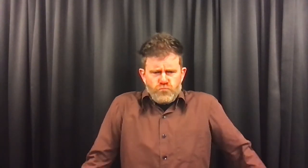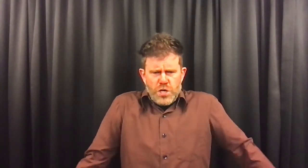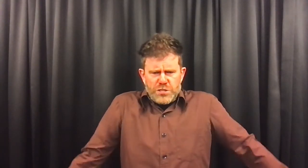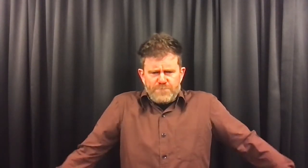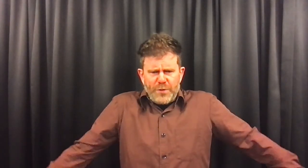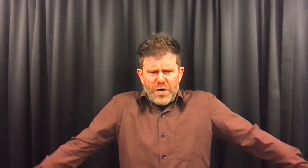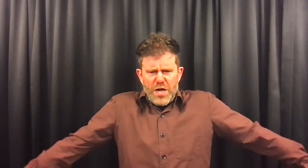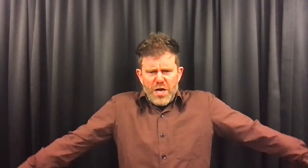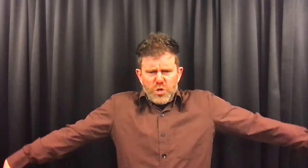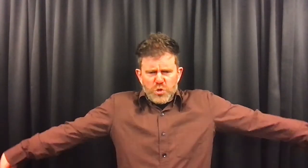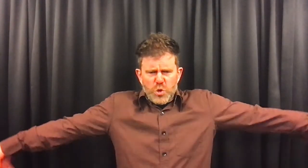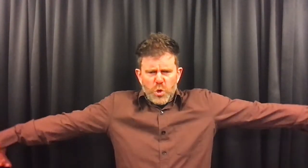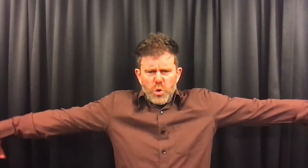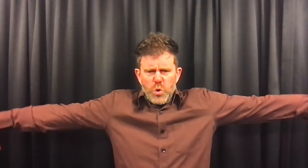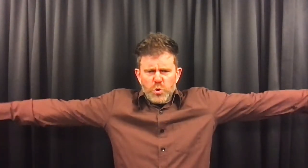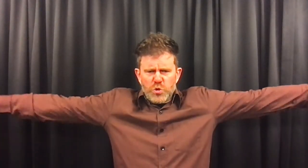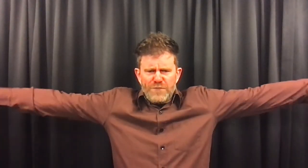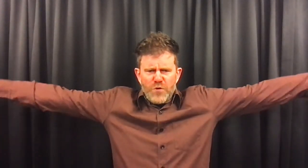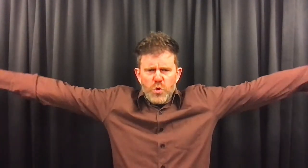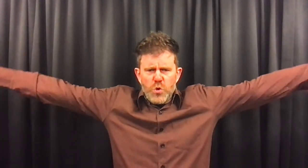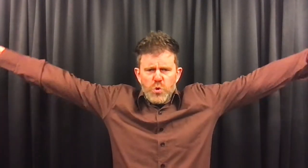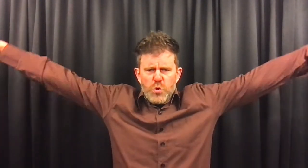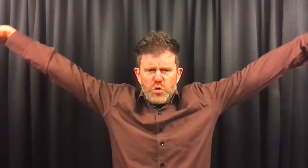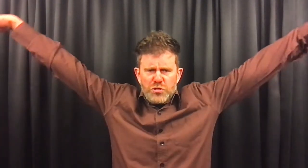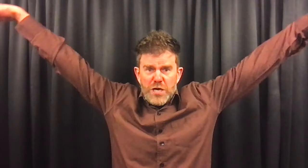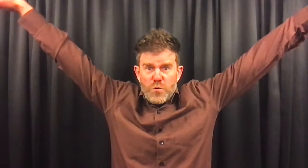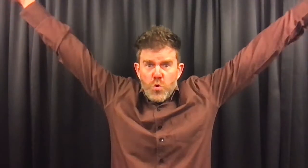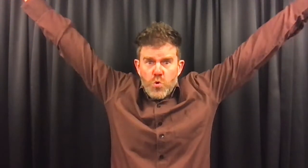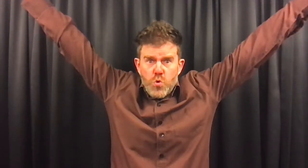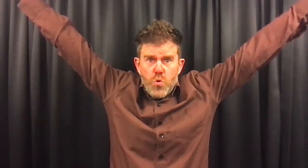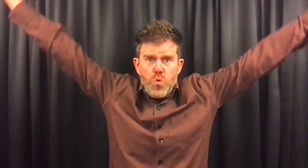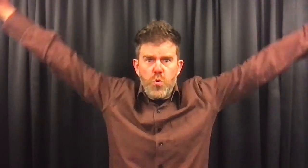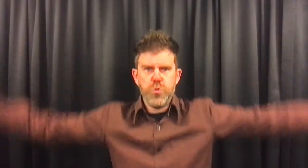Hij spreidde zo'n grote vleugels en...